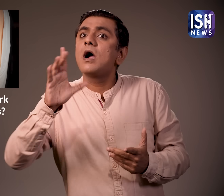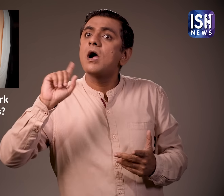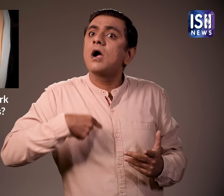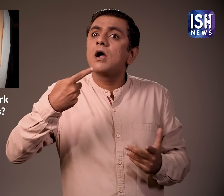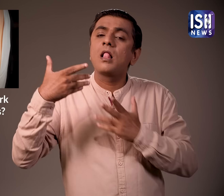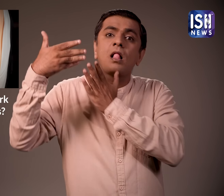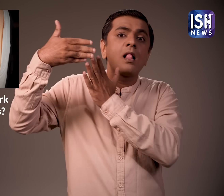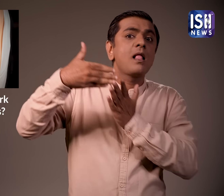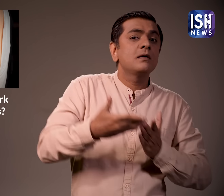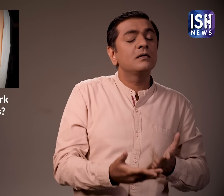वापस भेज दिया जाता था